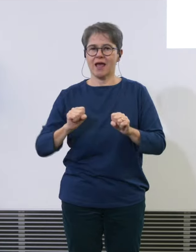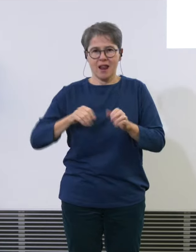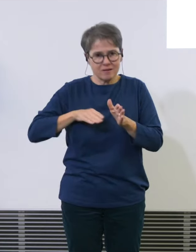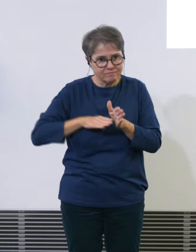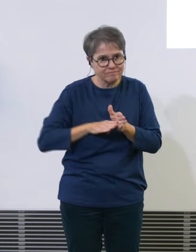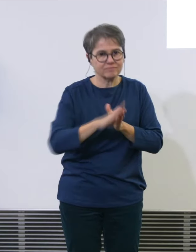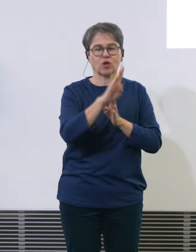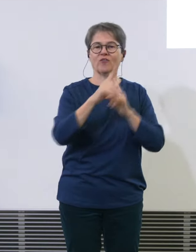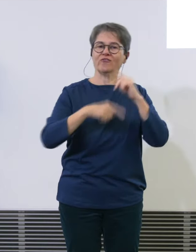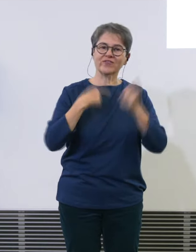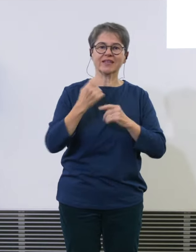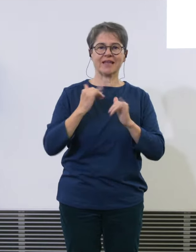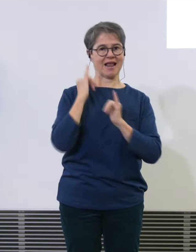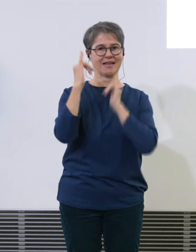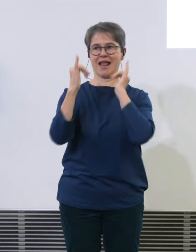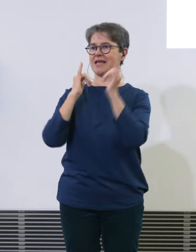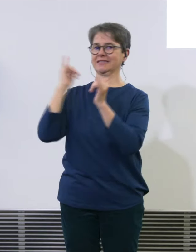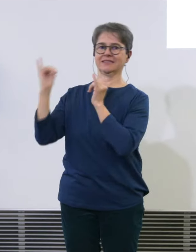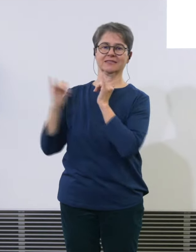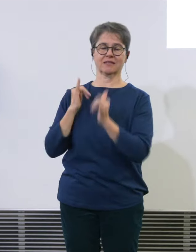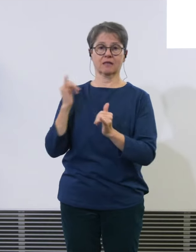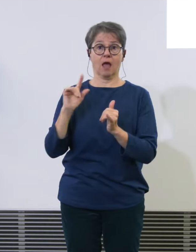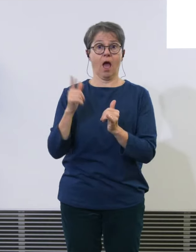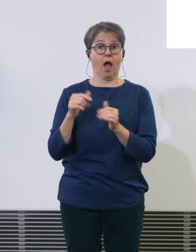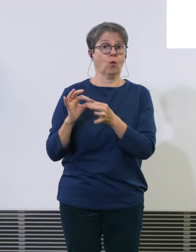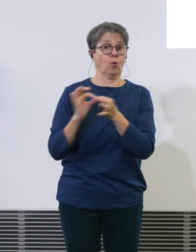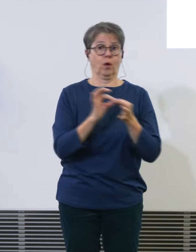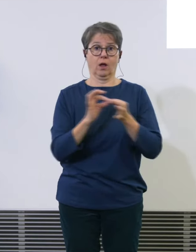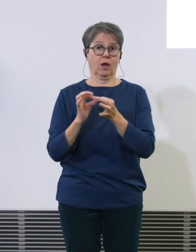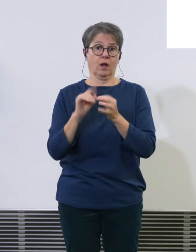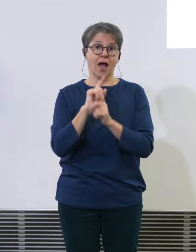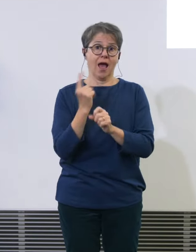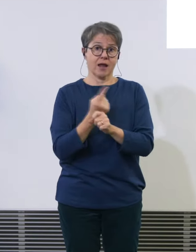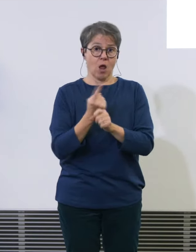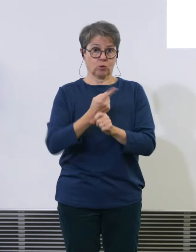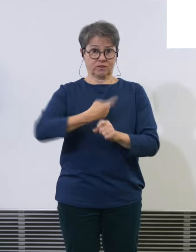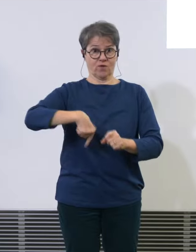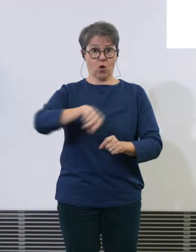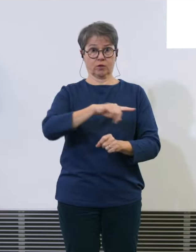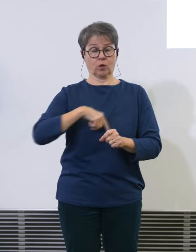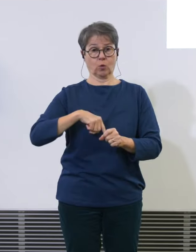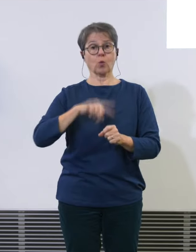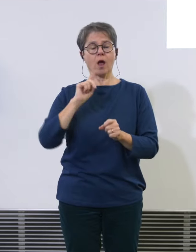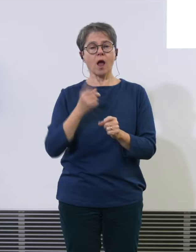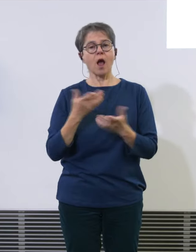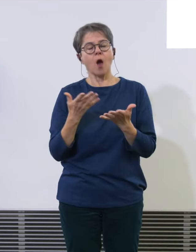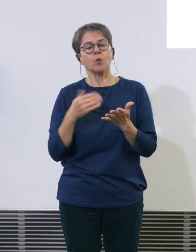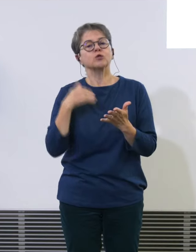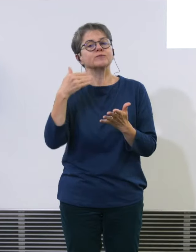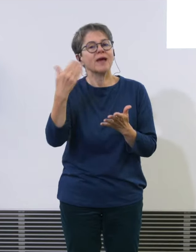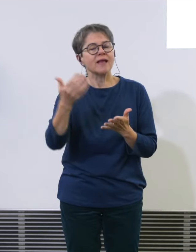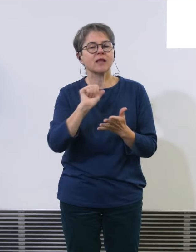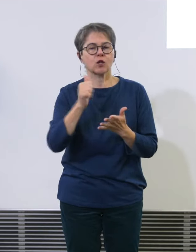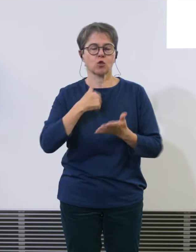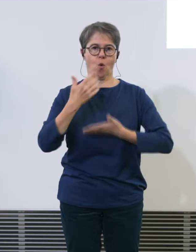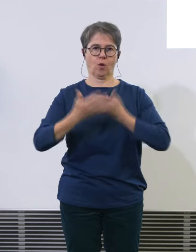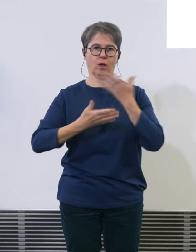man auch mit Herausforderungen verbunden war und wo wir auch später noch werden reden, in der kürzesten Zeit von 15'000